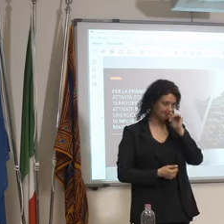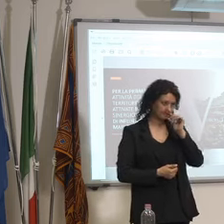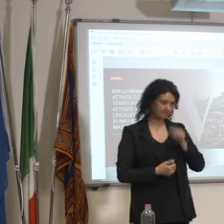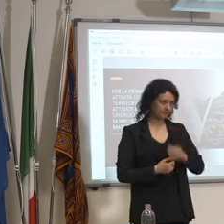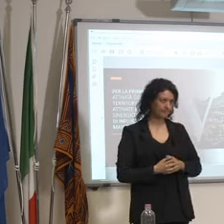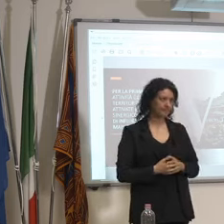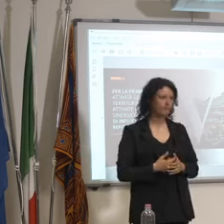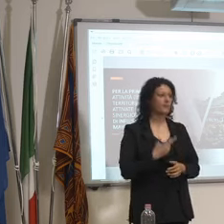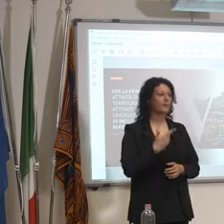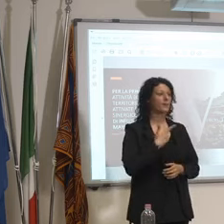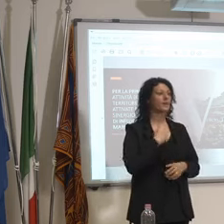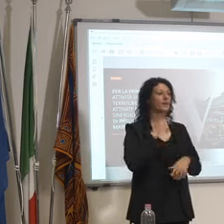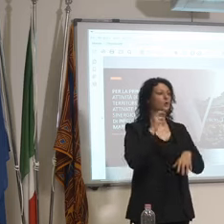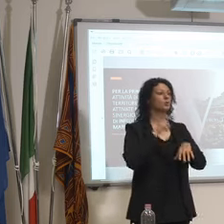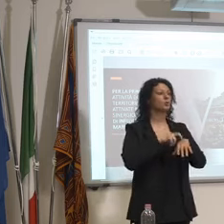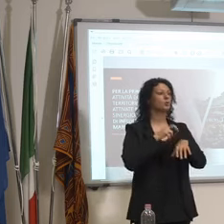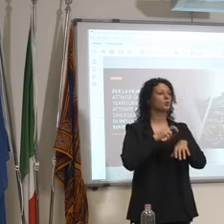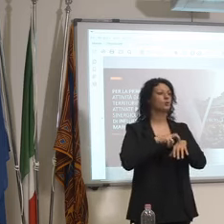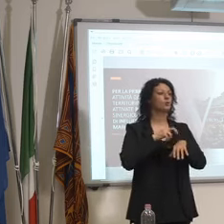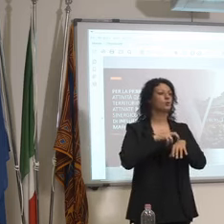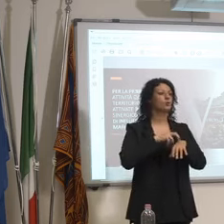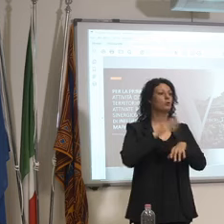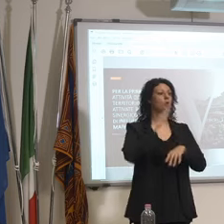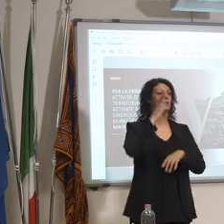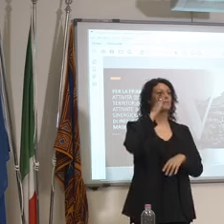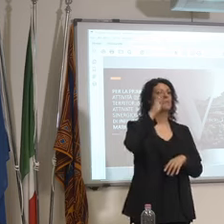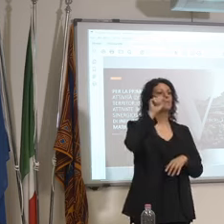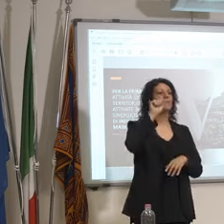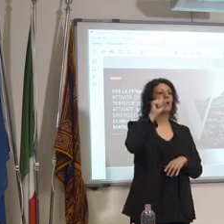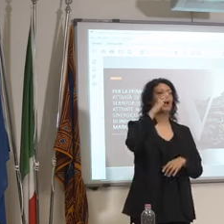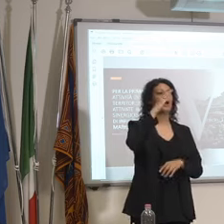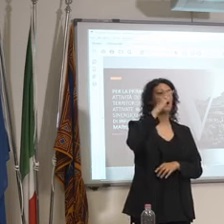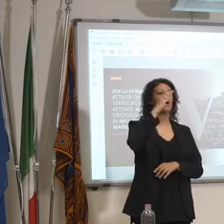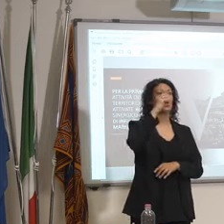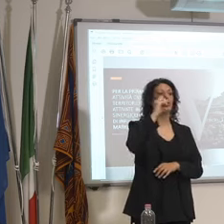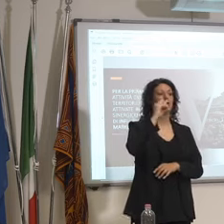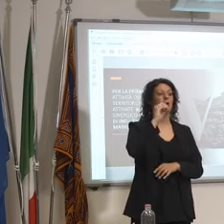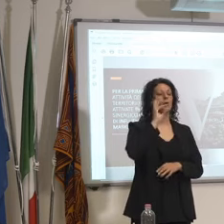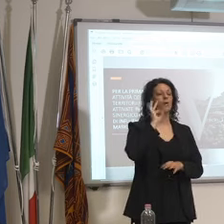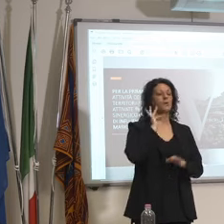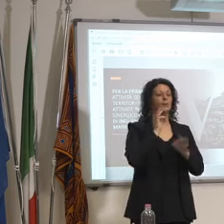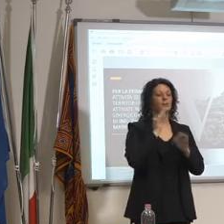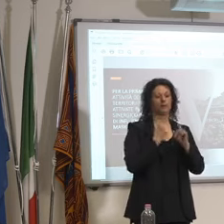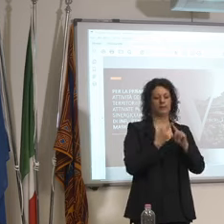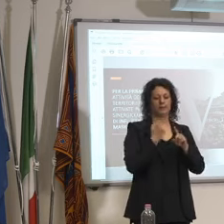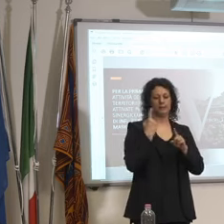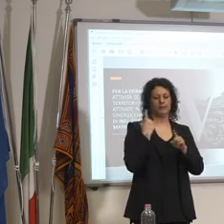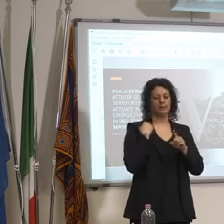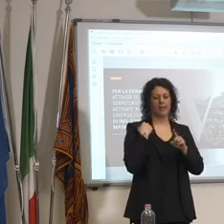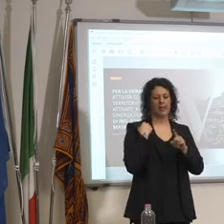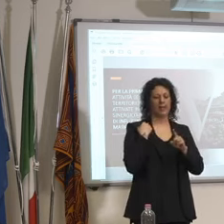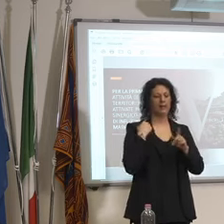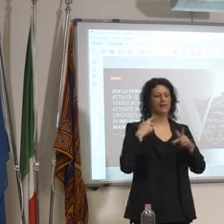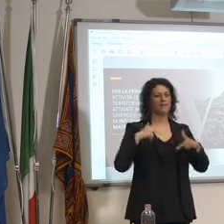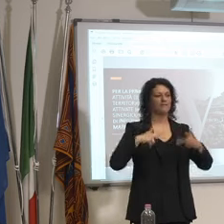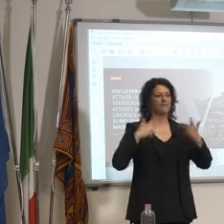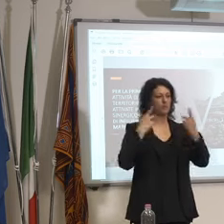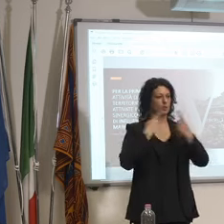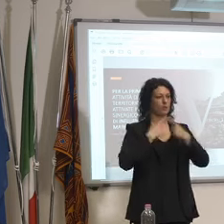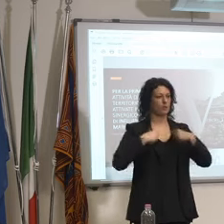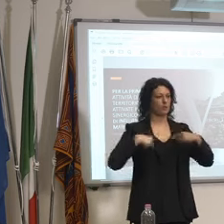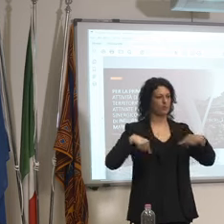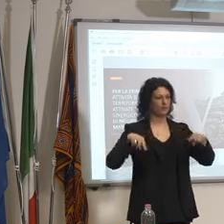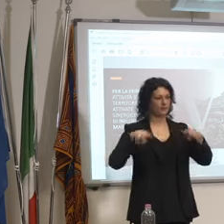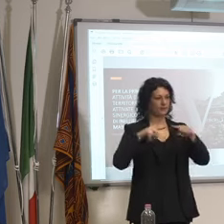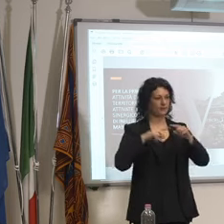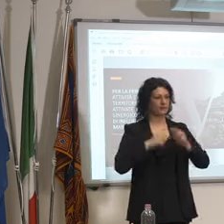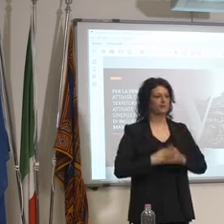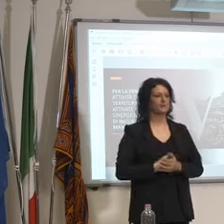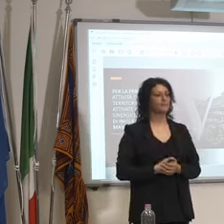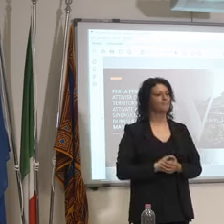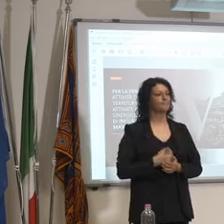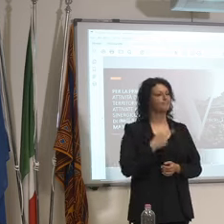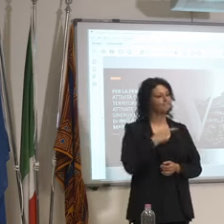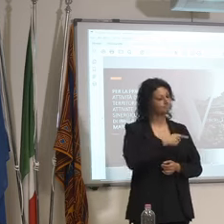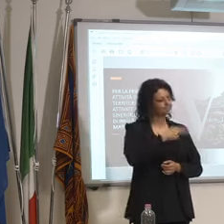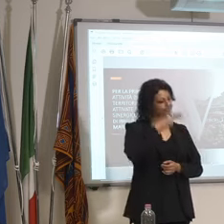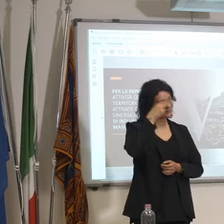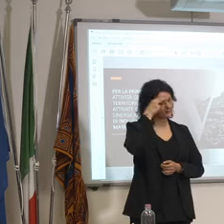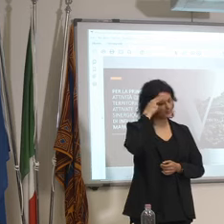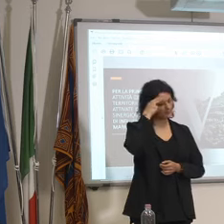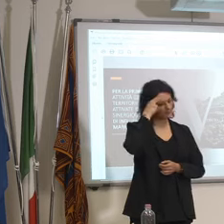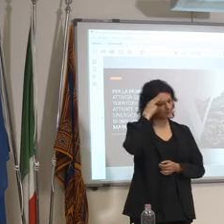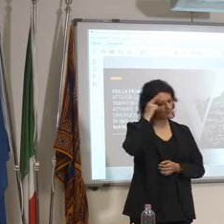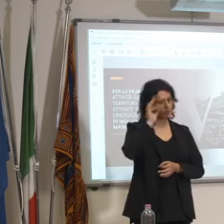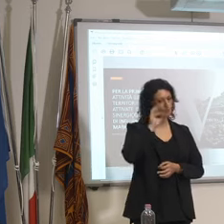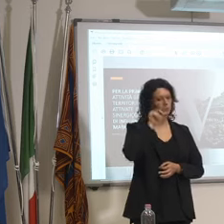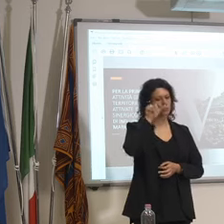del dottor Pasquale Bacco che ho sentito ieri in videoconferenza lei si ricorderà che è stato